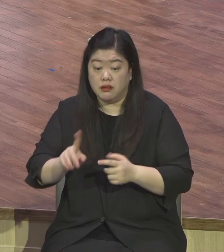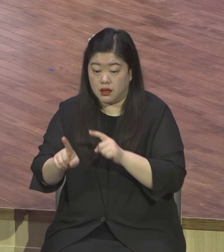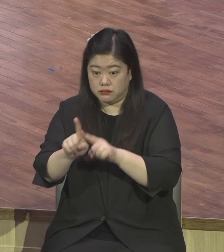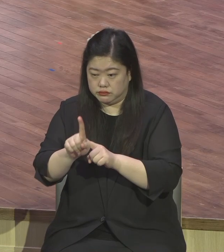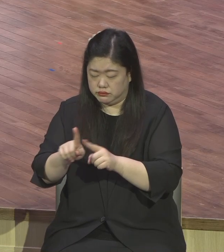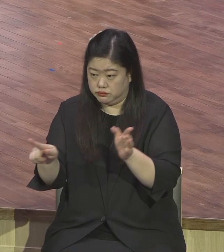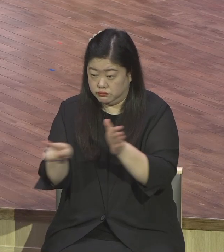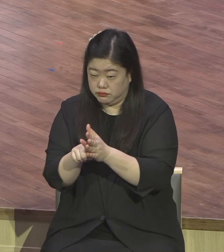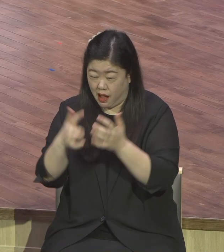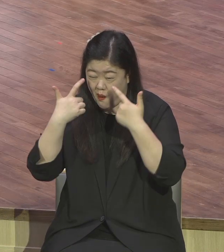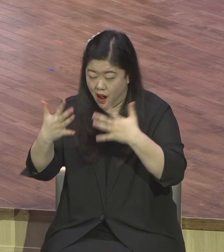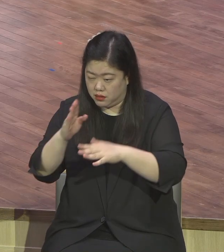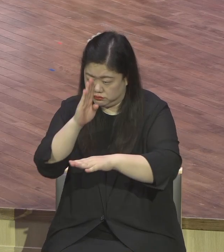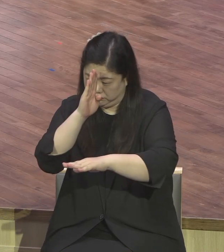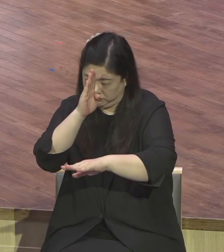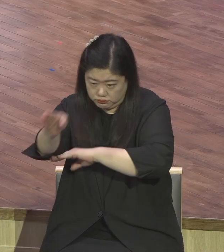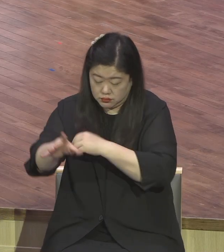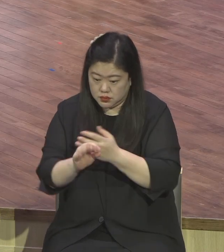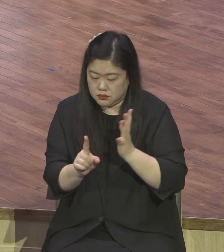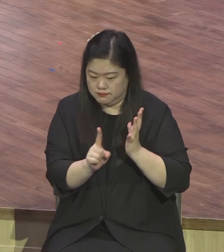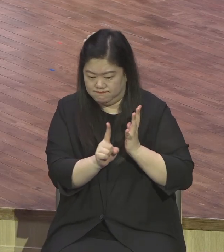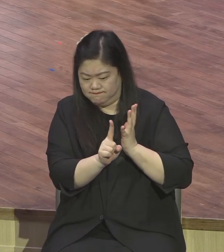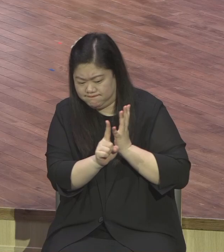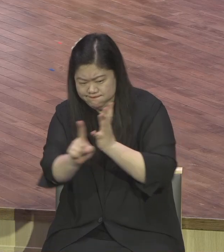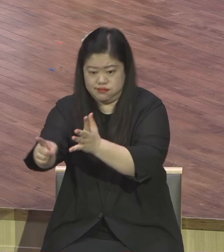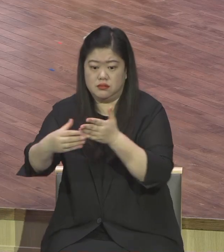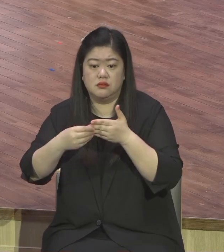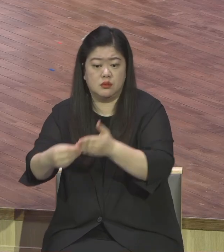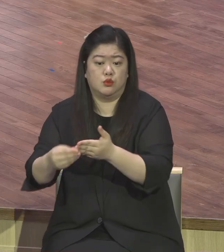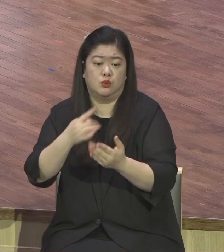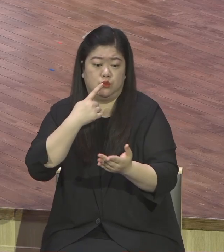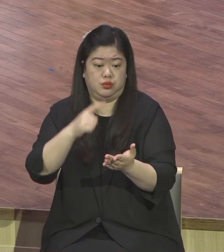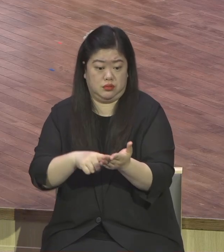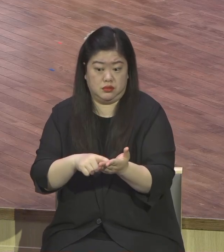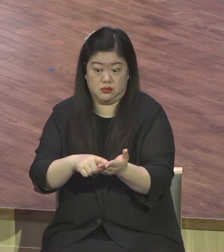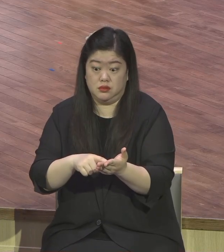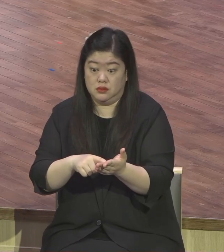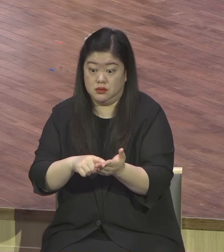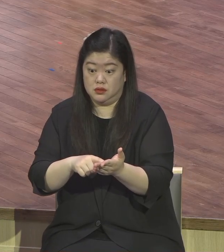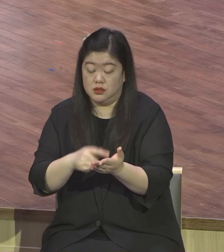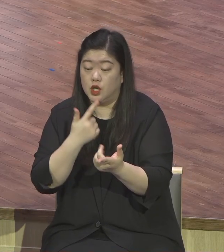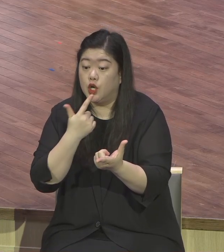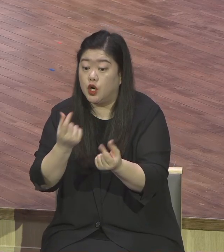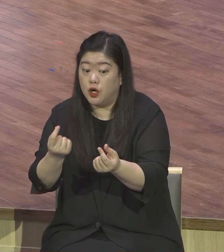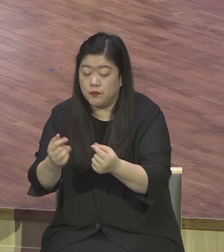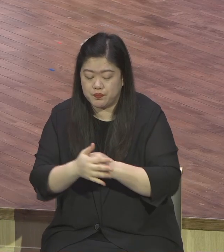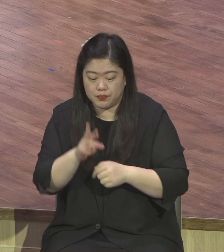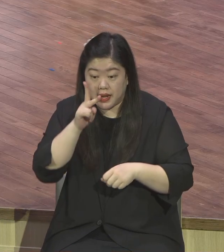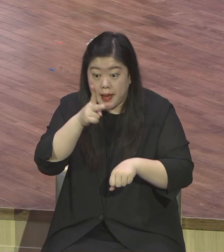사도 바울이 예수구의 시도를 만난 이후에 이런 다이하드의 삶을 살았어요